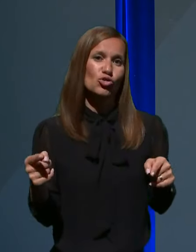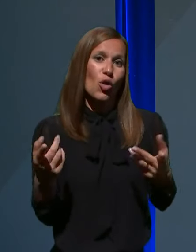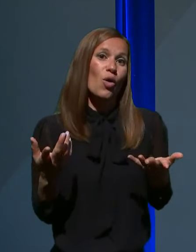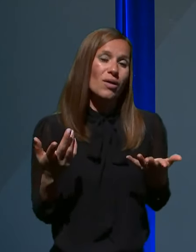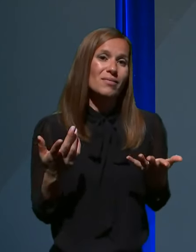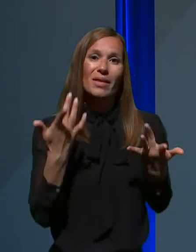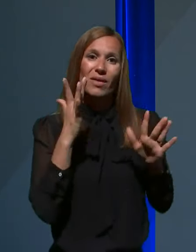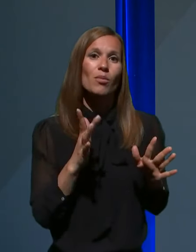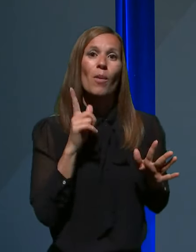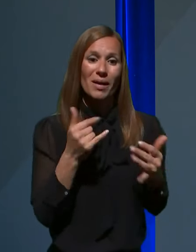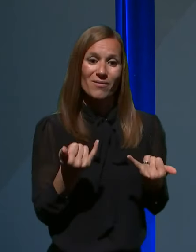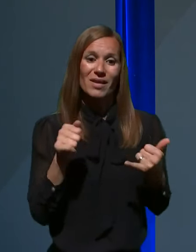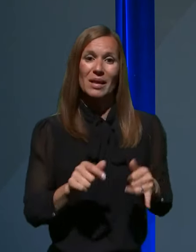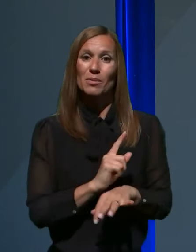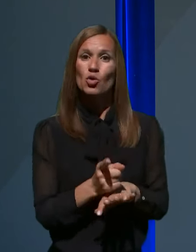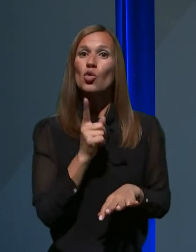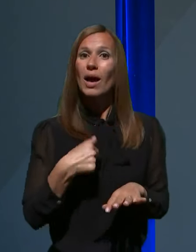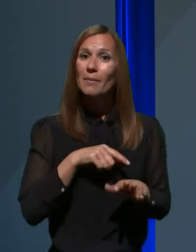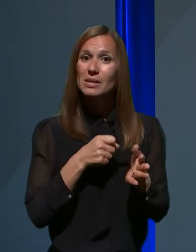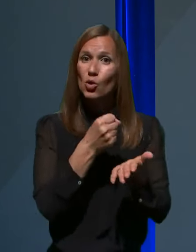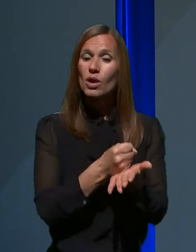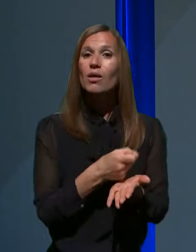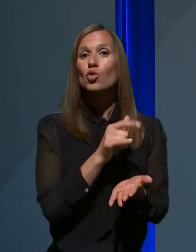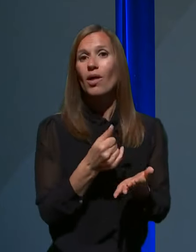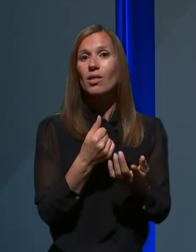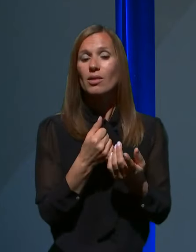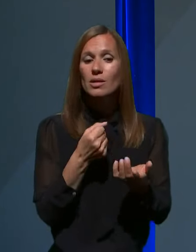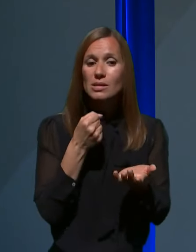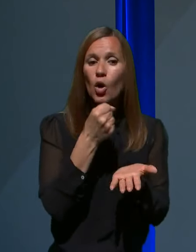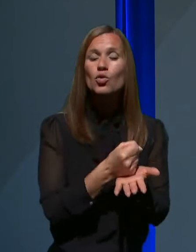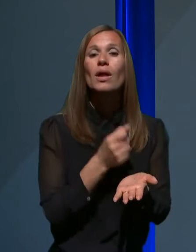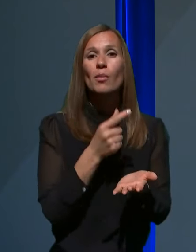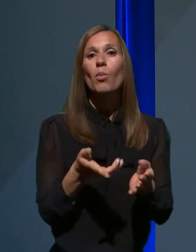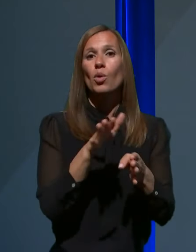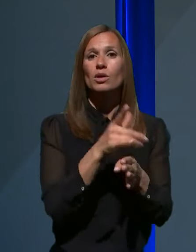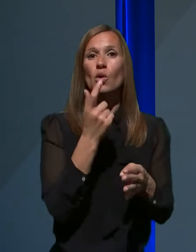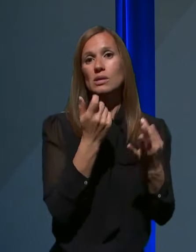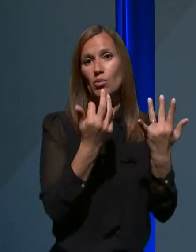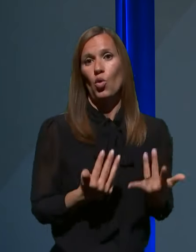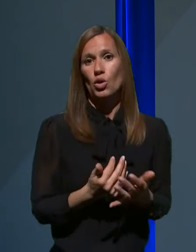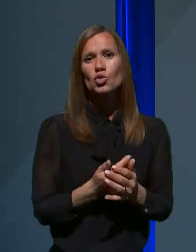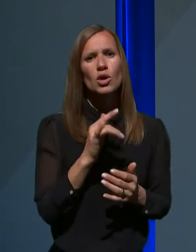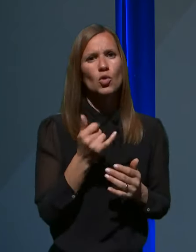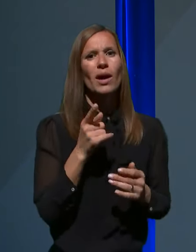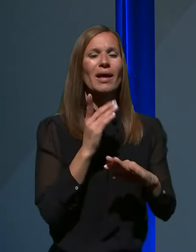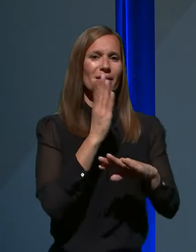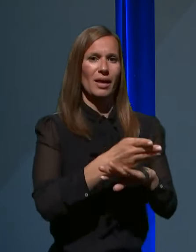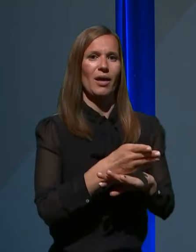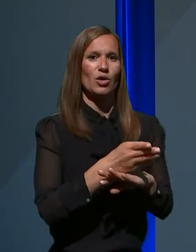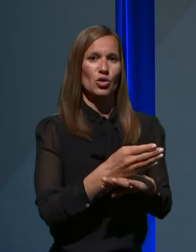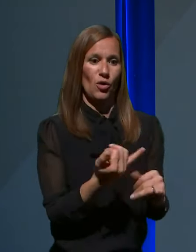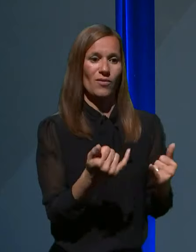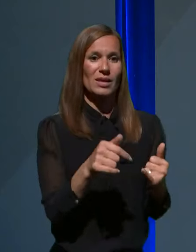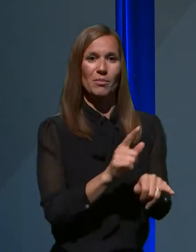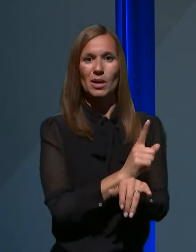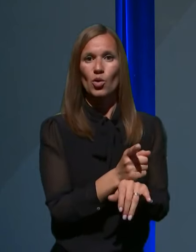pravi, to, kar zagotavljamo in je dogovorjeno, da bo krito iz proračuna, je to, kar je direktno zdaj v tem trenutku vezano